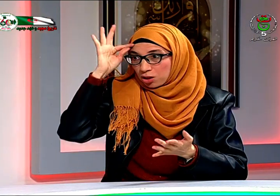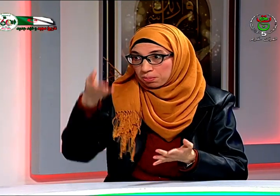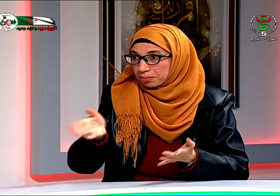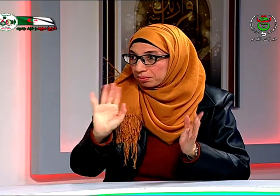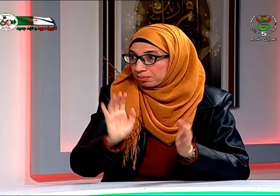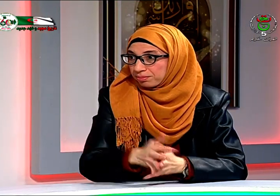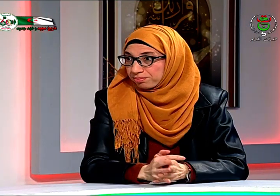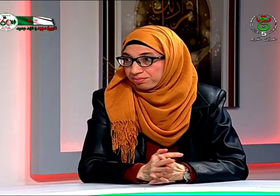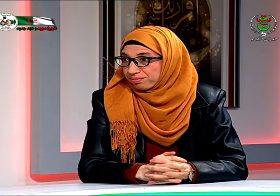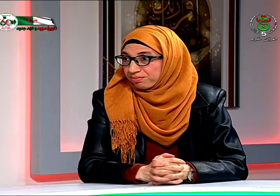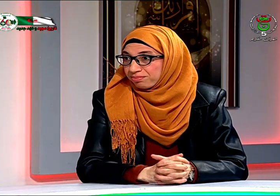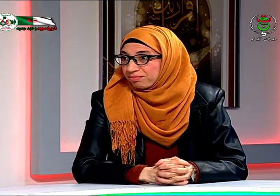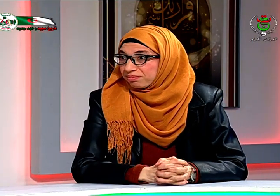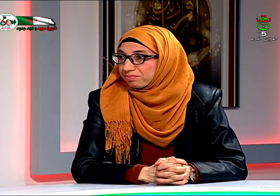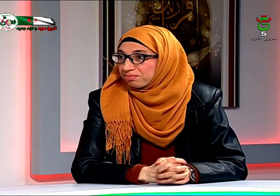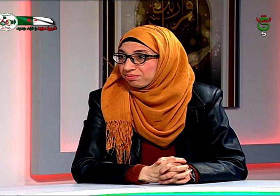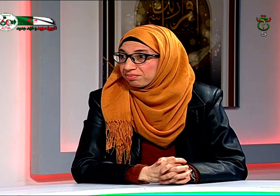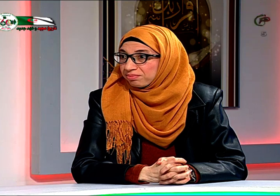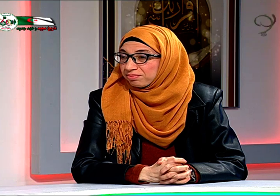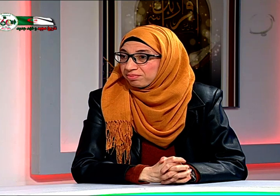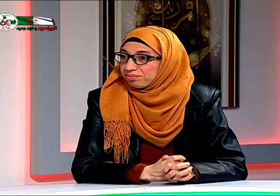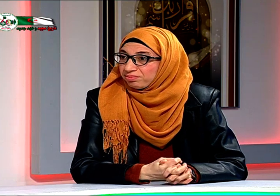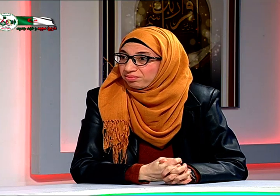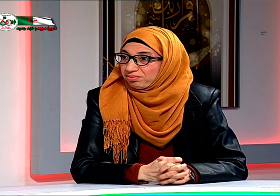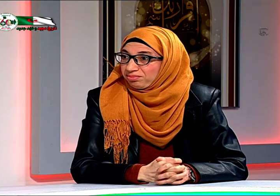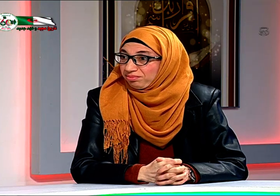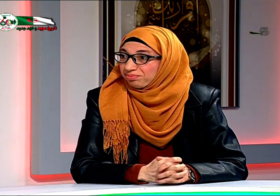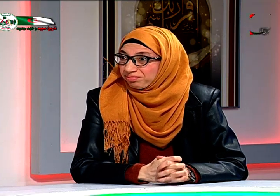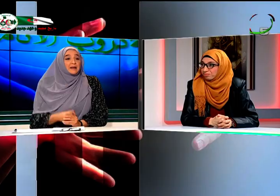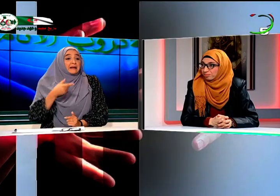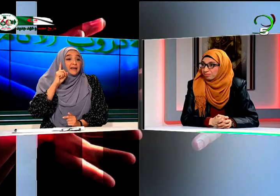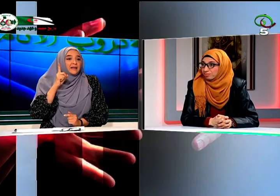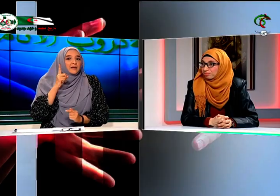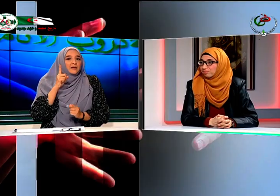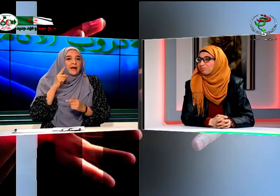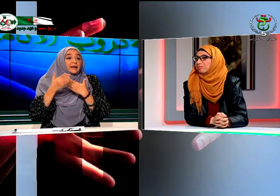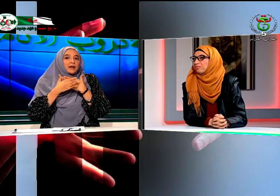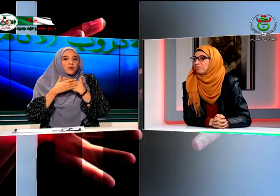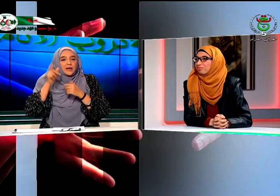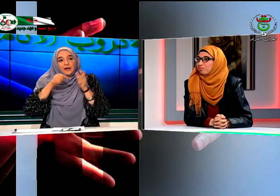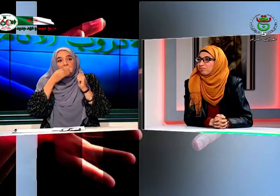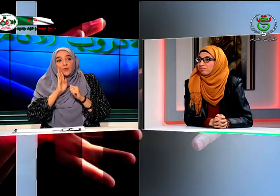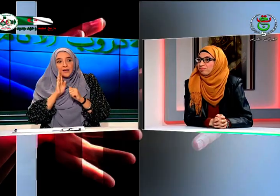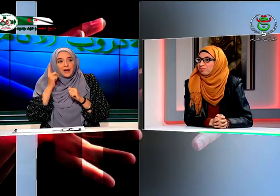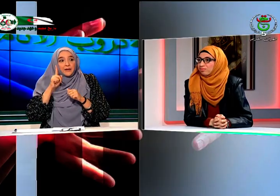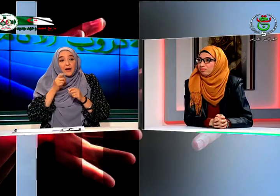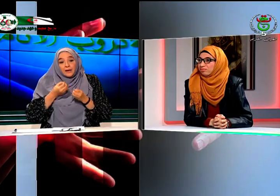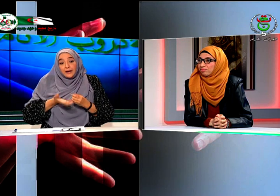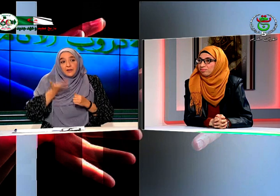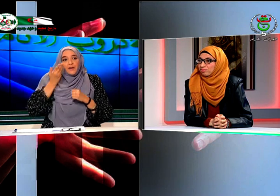الحرارة ترتفع بصورة كبيرة وهذا مكتوب من الله لكن علينا نصح الأولياء أن ارتفاع